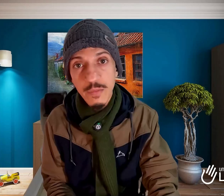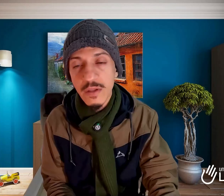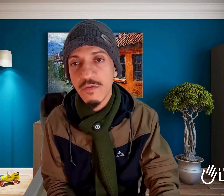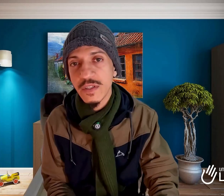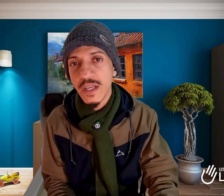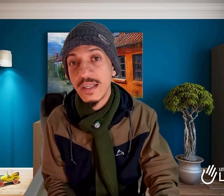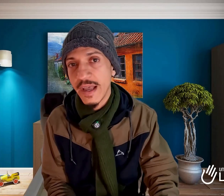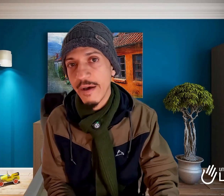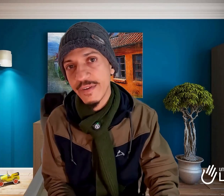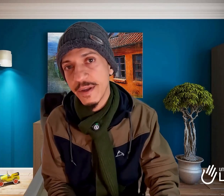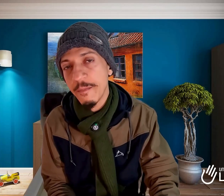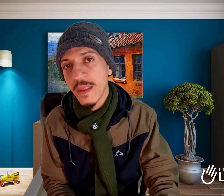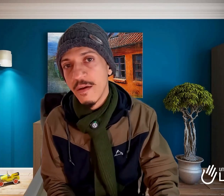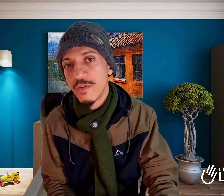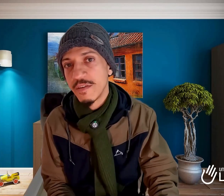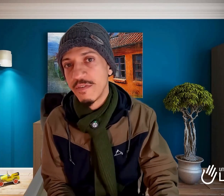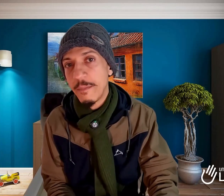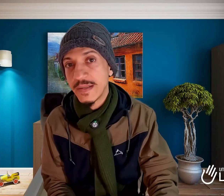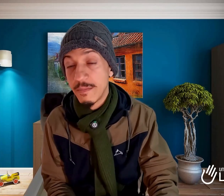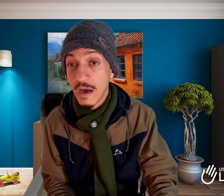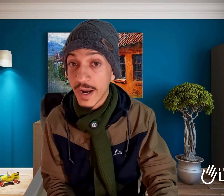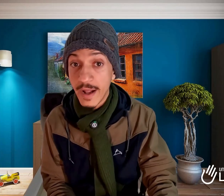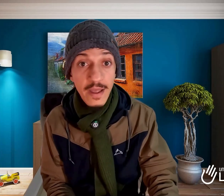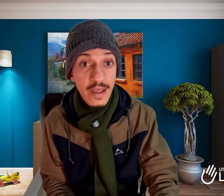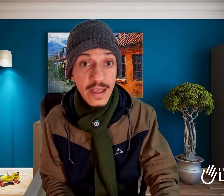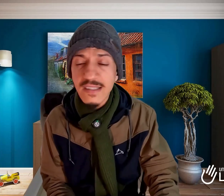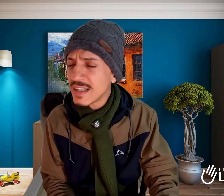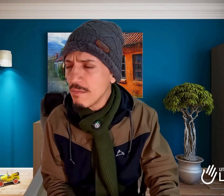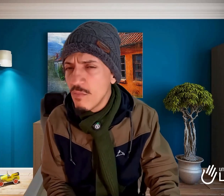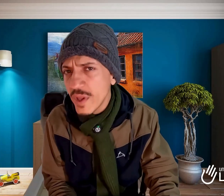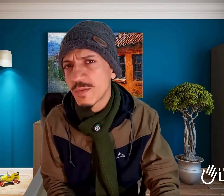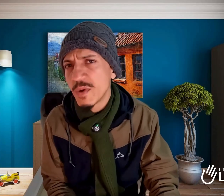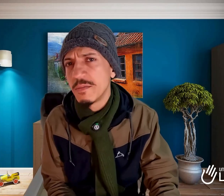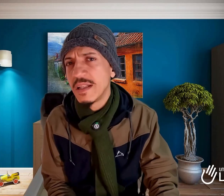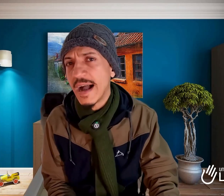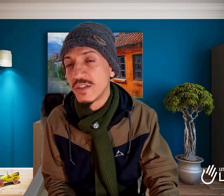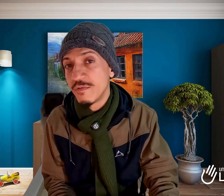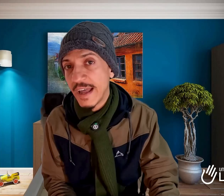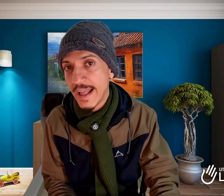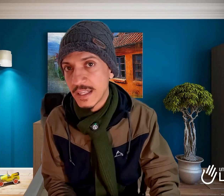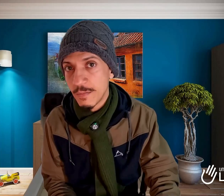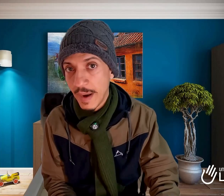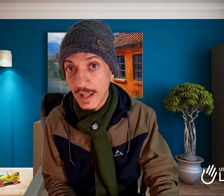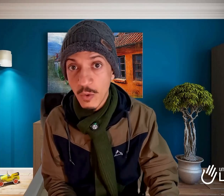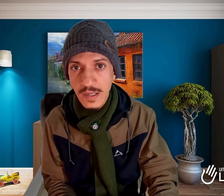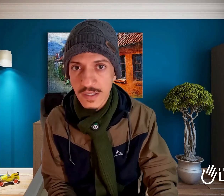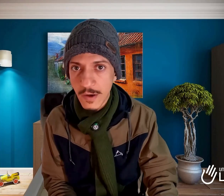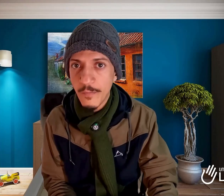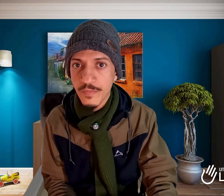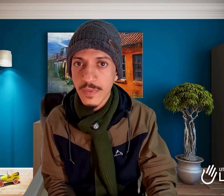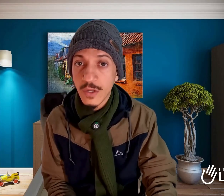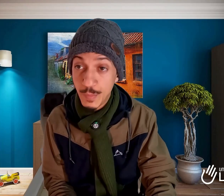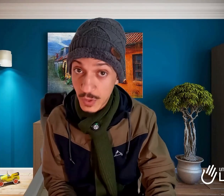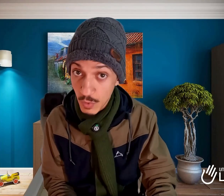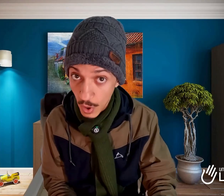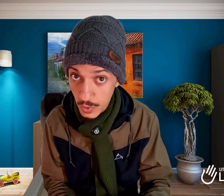que você quiser fazer, você vai perceber. Agora, existem muitas possibilidades diferentes para a atuação de psicólogos